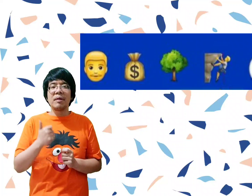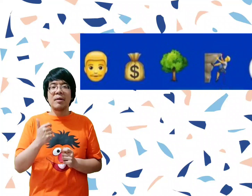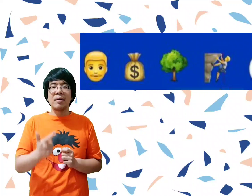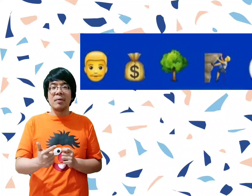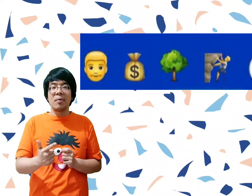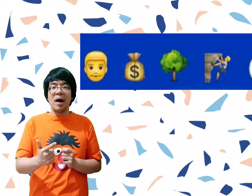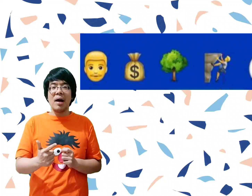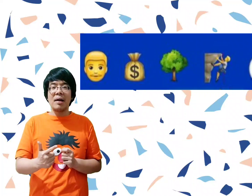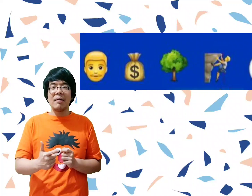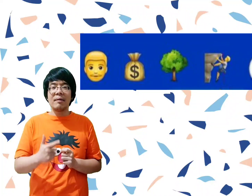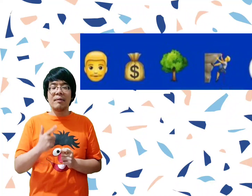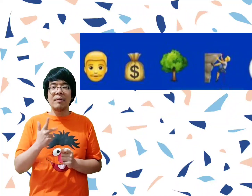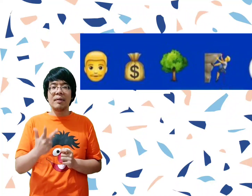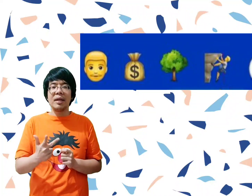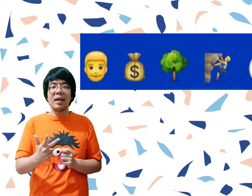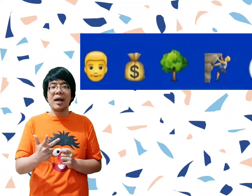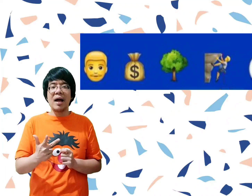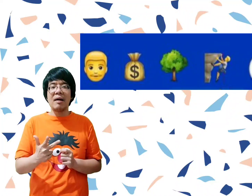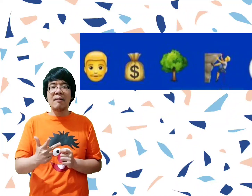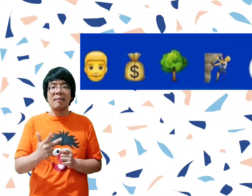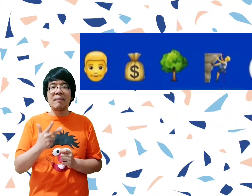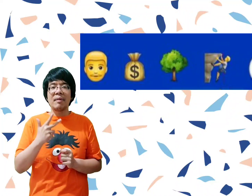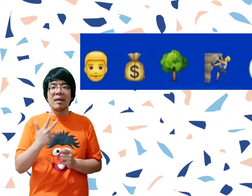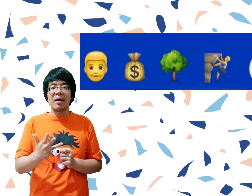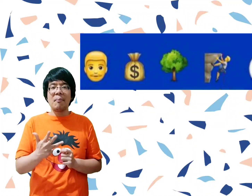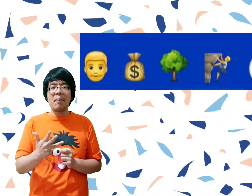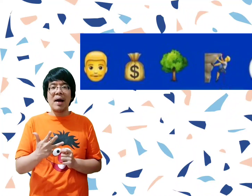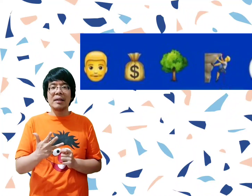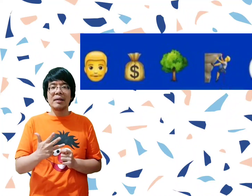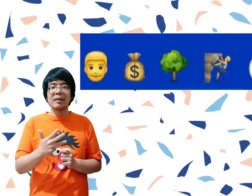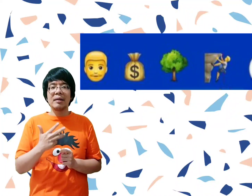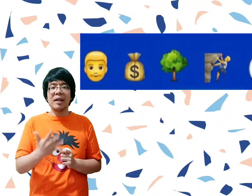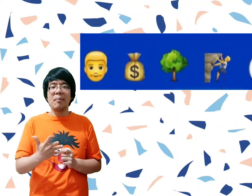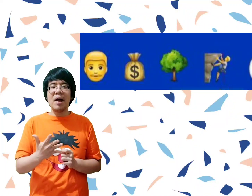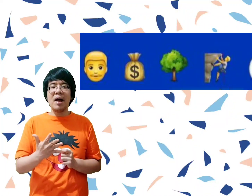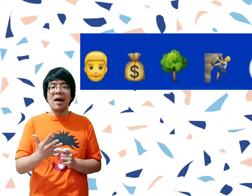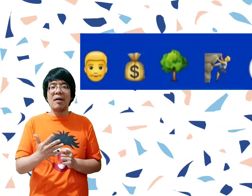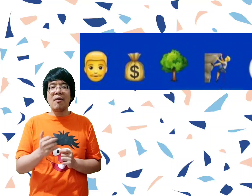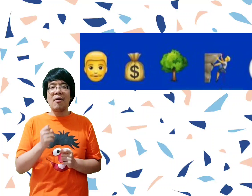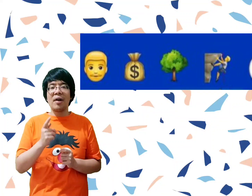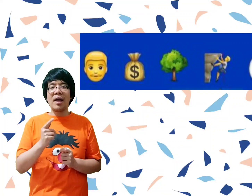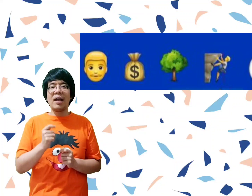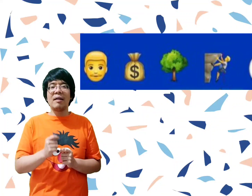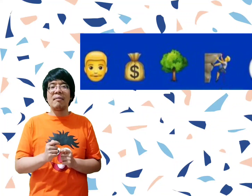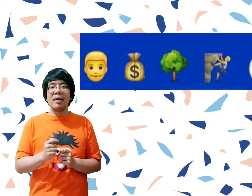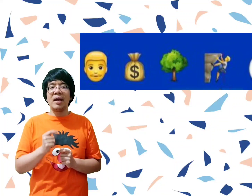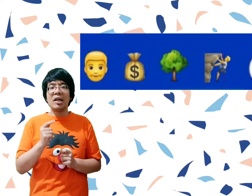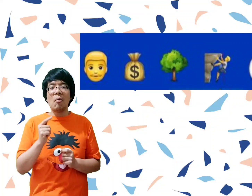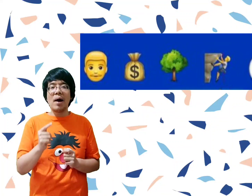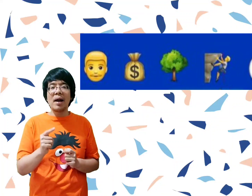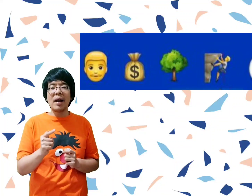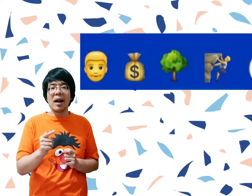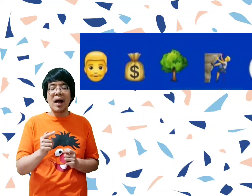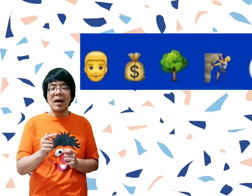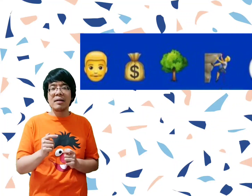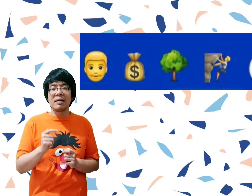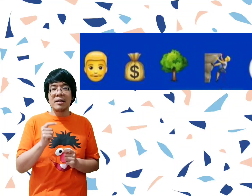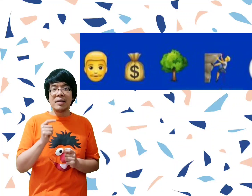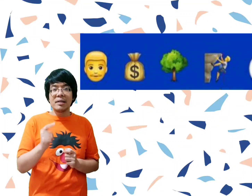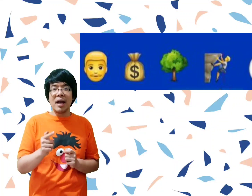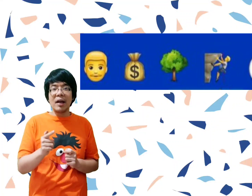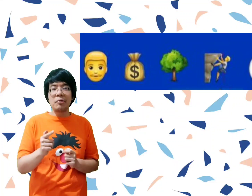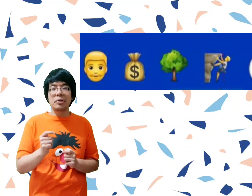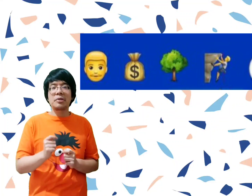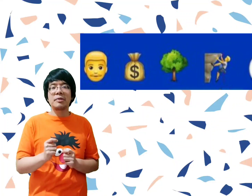dua, tiga, empat, lima. Oke. Ini jawabannya adalah